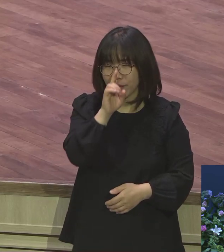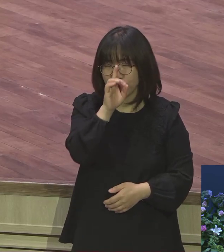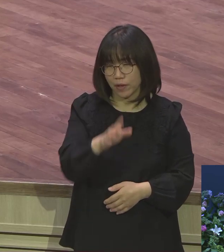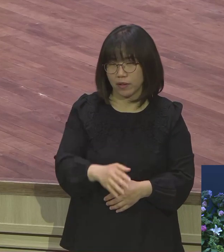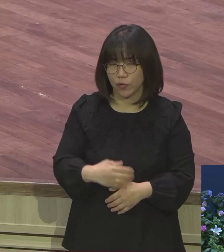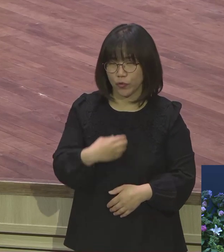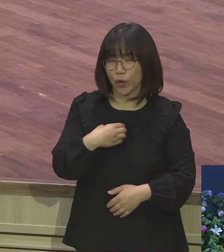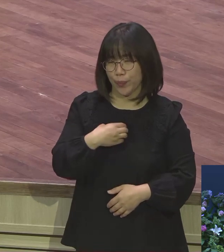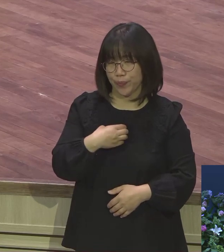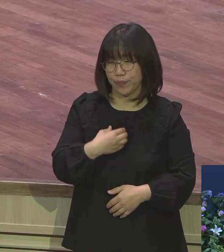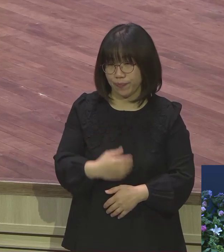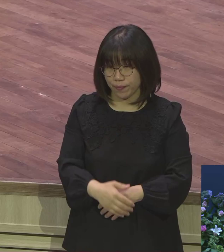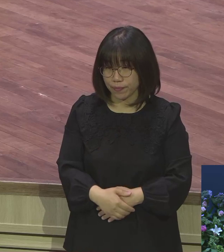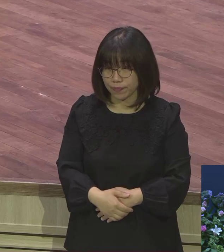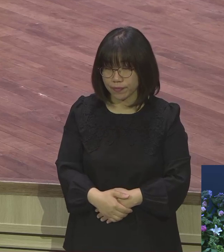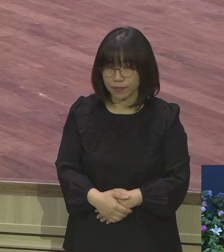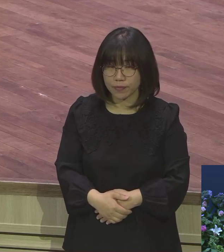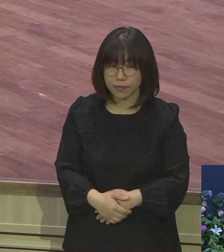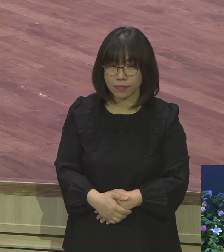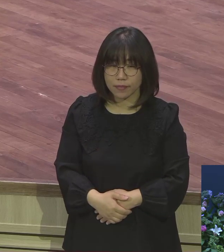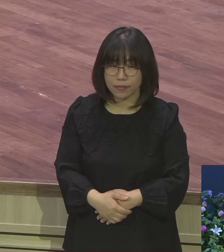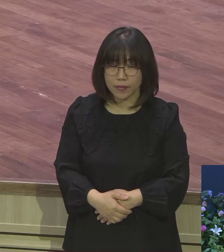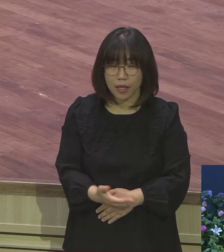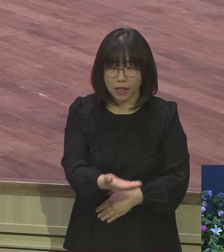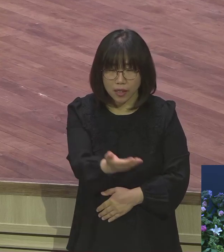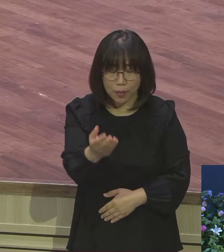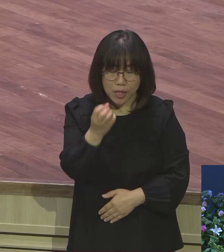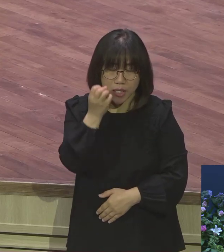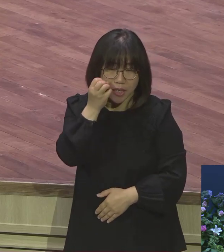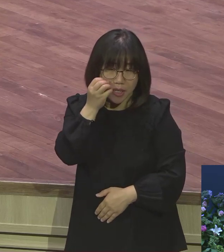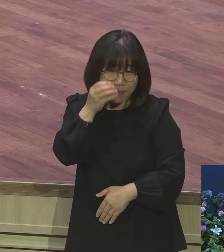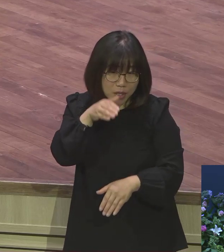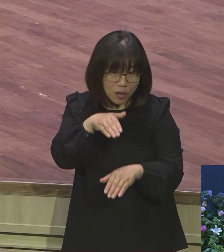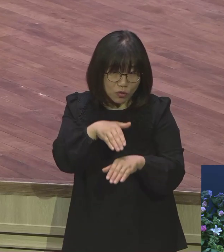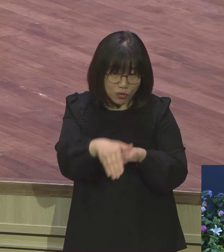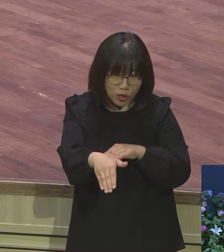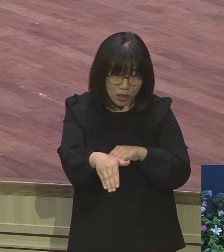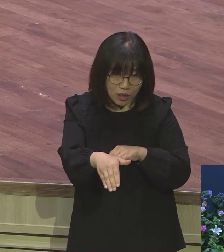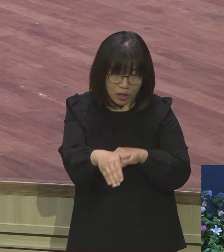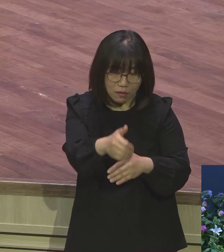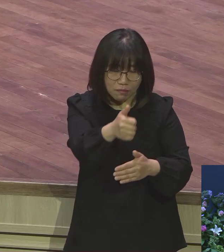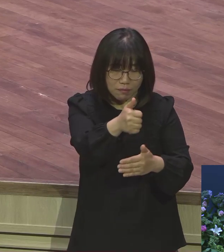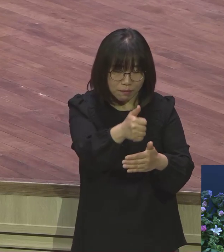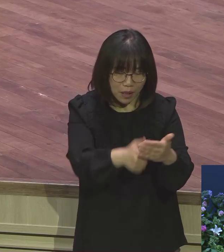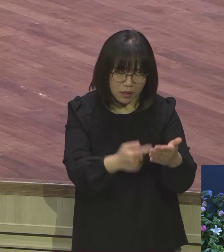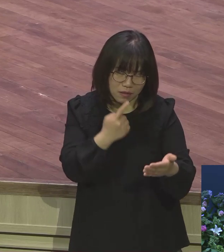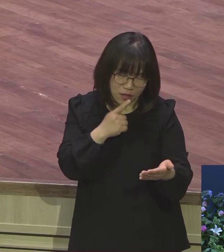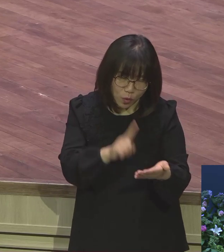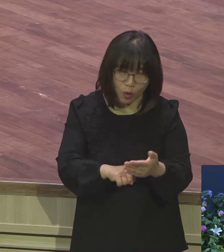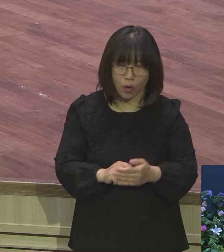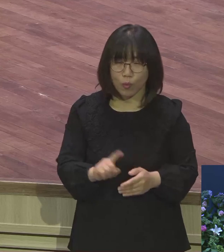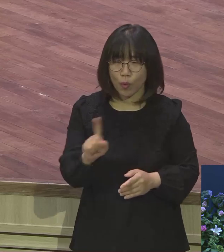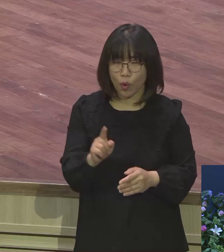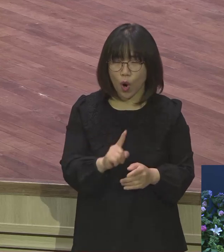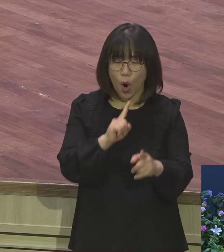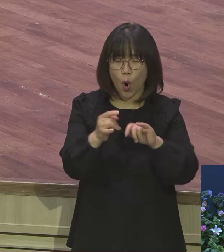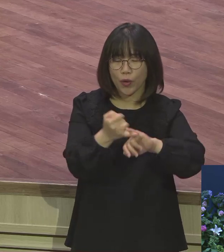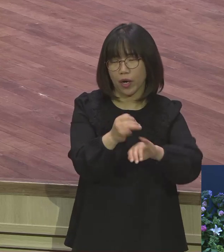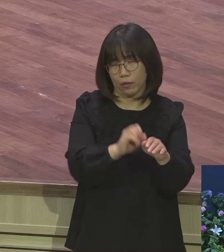그러니까 신비주의로 빠지기 쉽습니다 말씀이 없는 환상 나 어찌 마냥